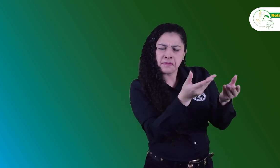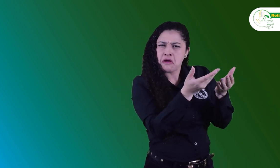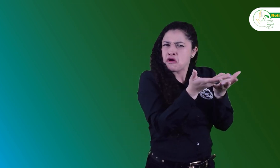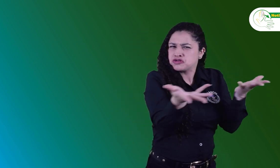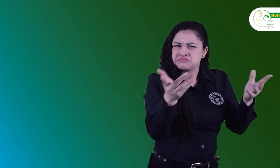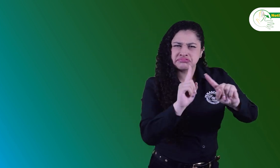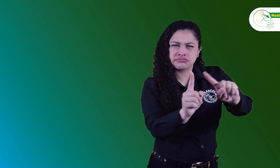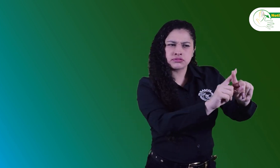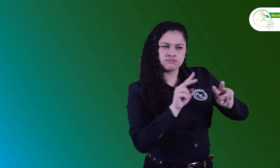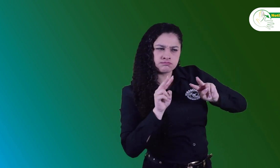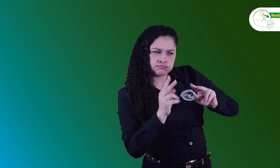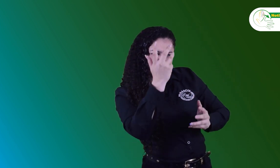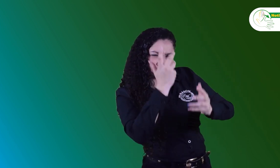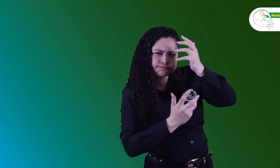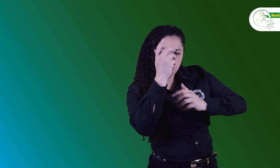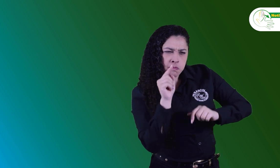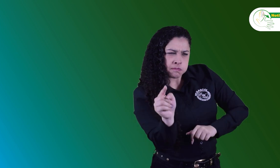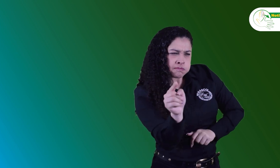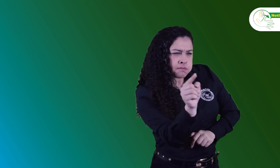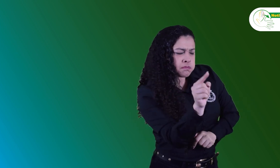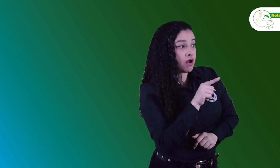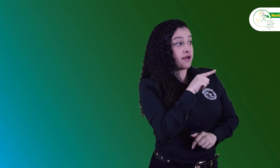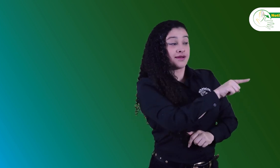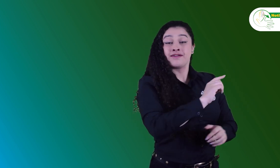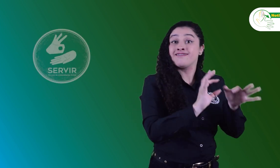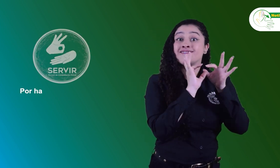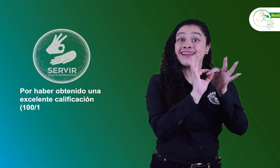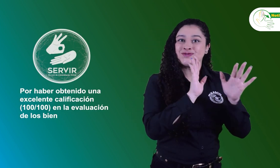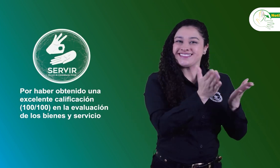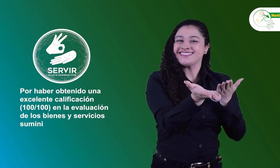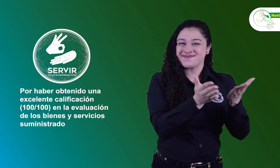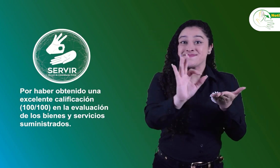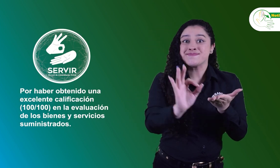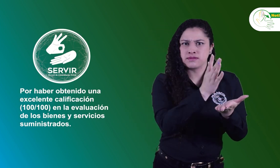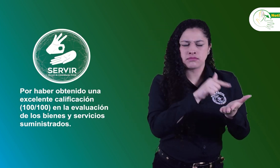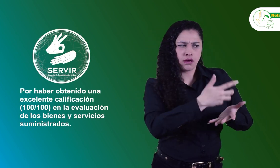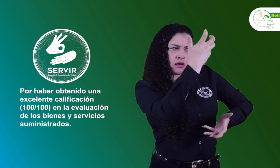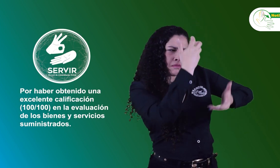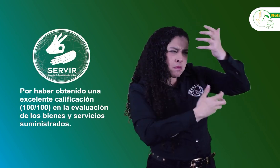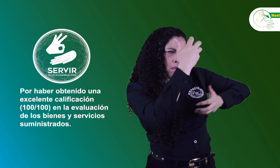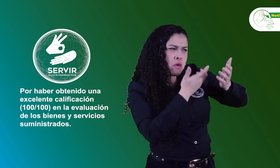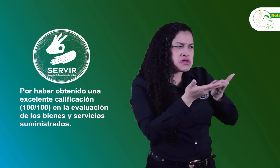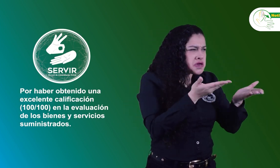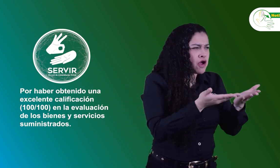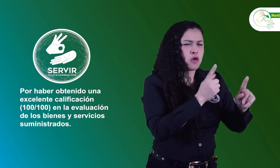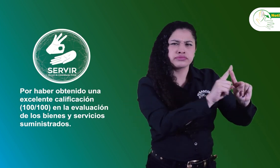organizaciones que prestan sus bienes y servicios. FENASCOL obtuvo reconocimiento con una excelente calificación